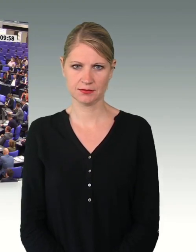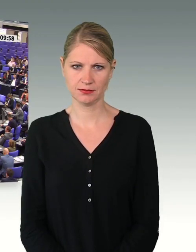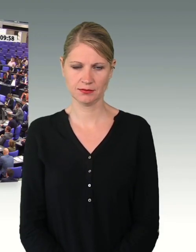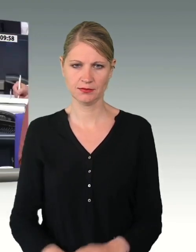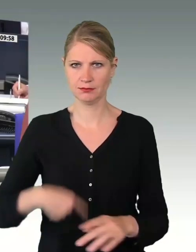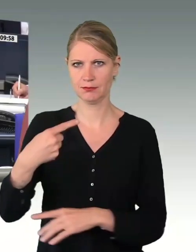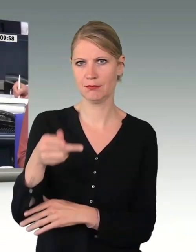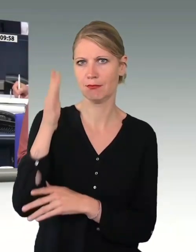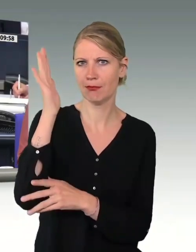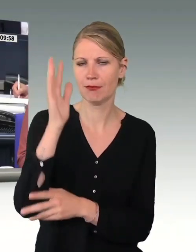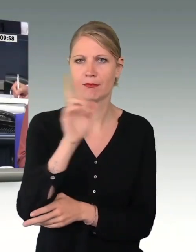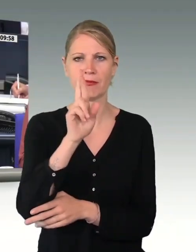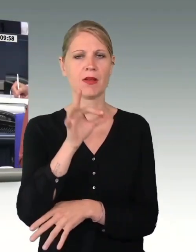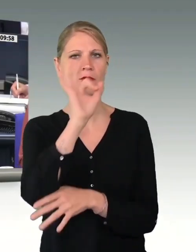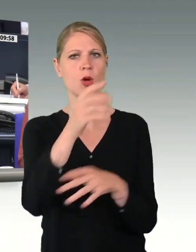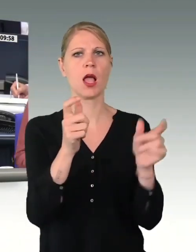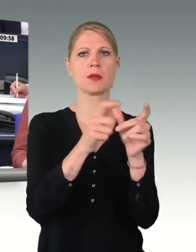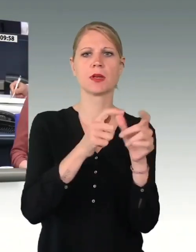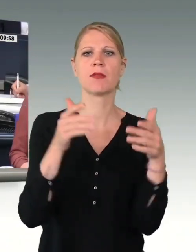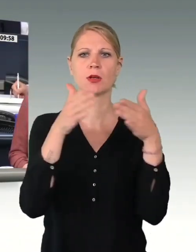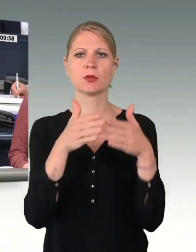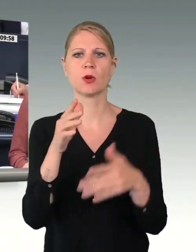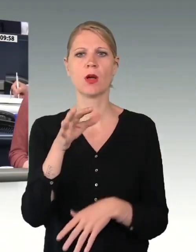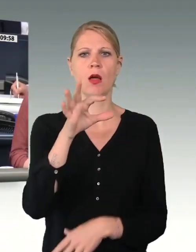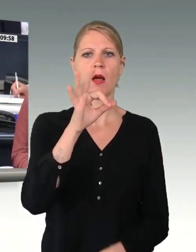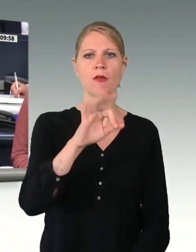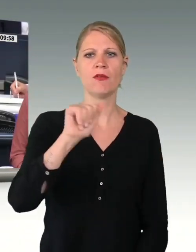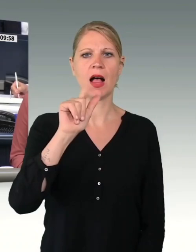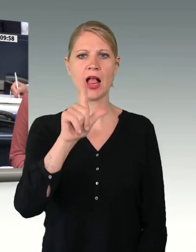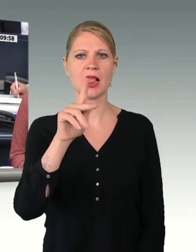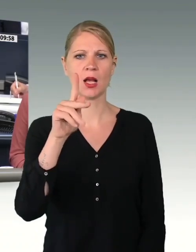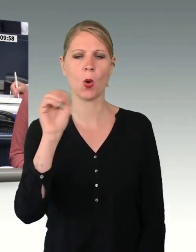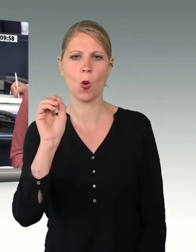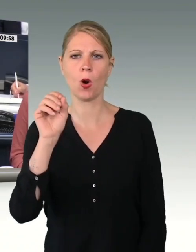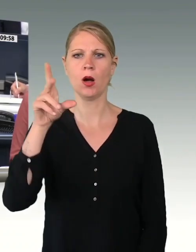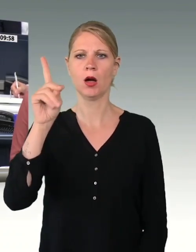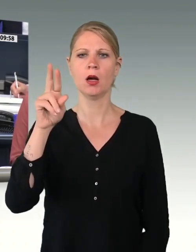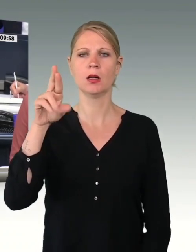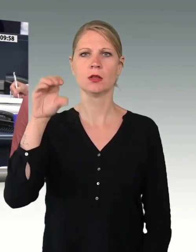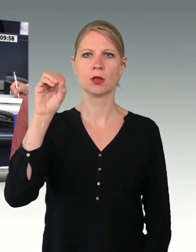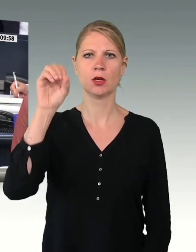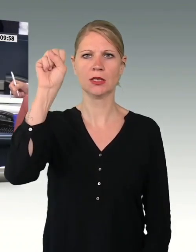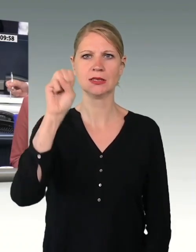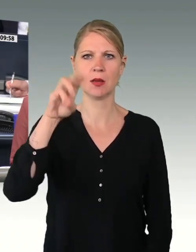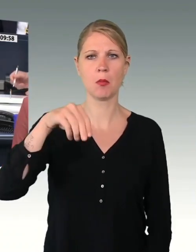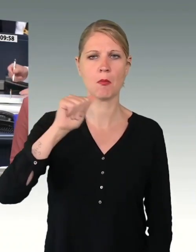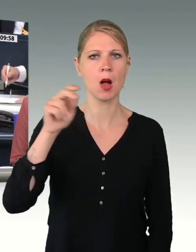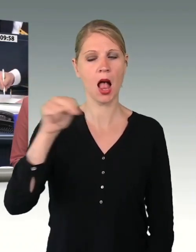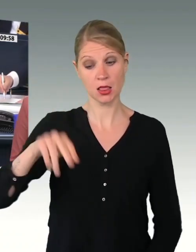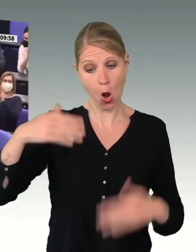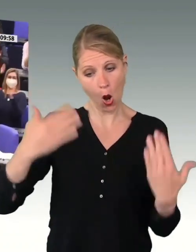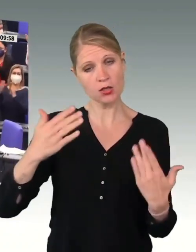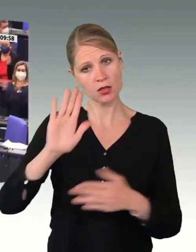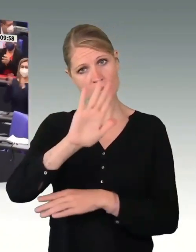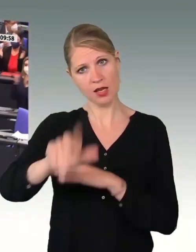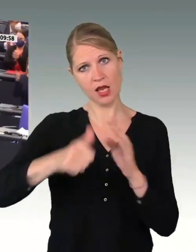Nächster Redner für die SPD-Fraktion ist Falko Drossmann, den ich heute zu seiner ersten Rede ganz herzlich hier im